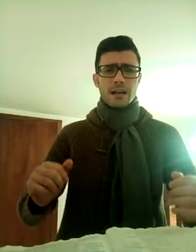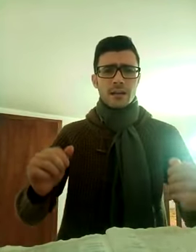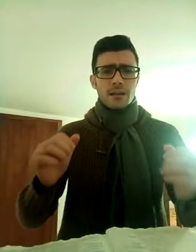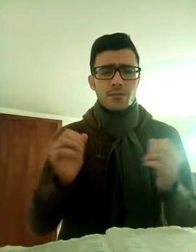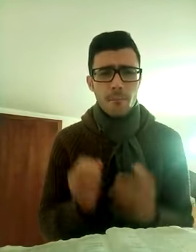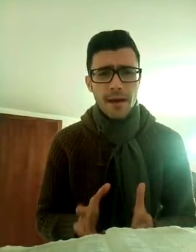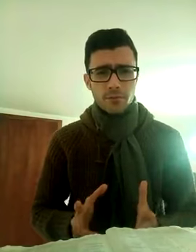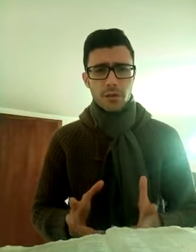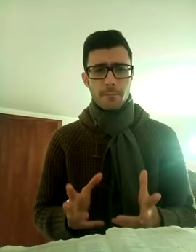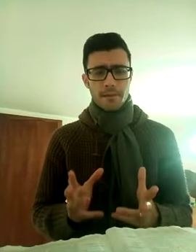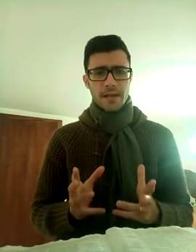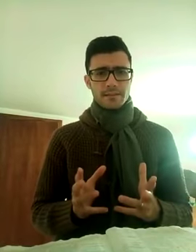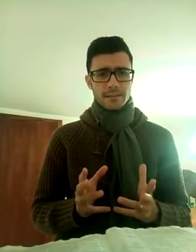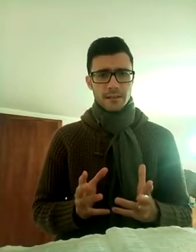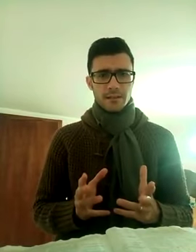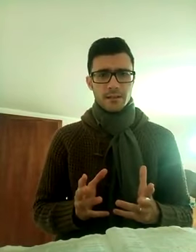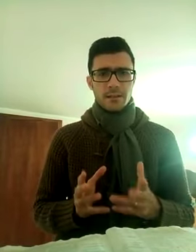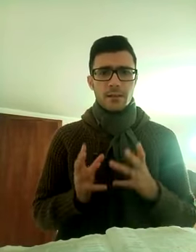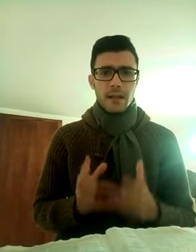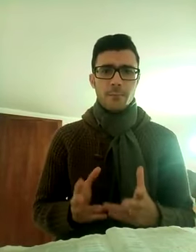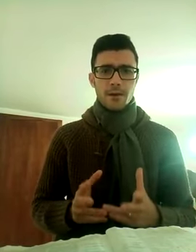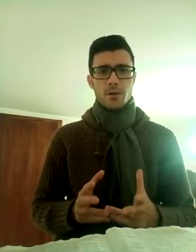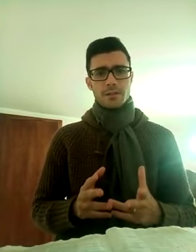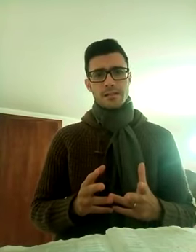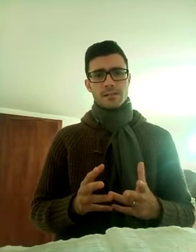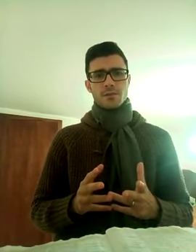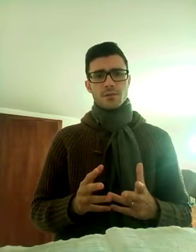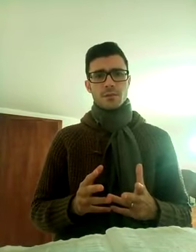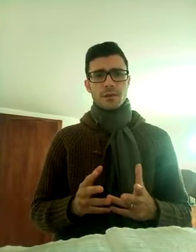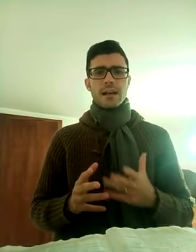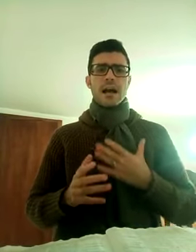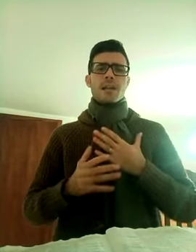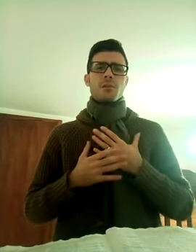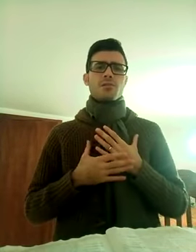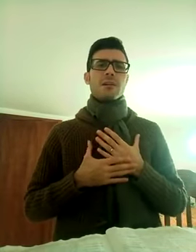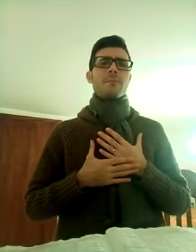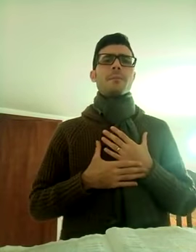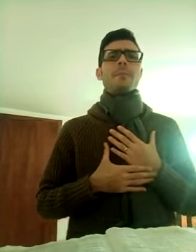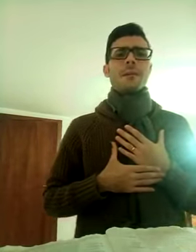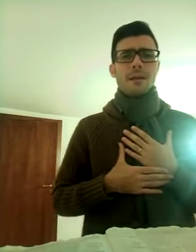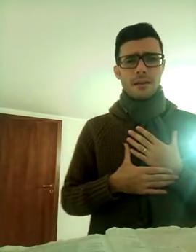non mettono in pratica la parola del Signore, cari questo vale prima per me,